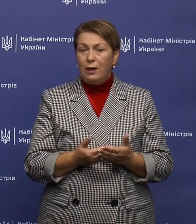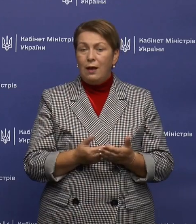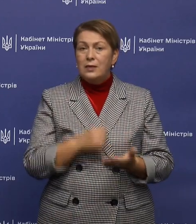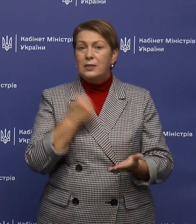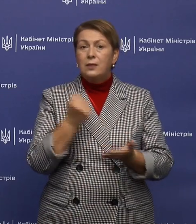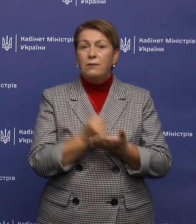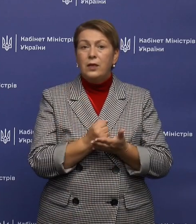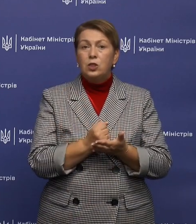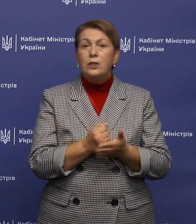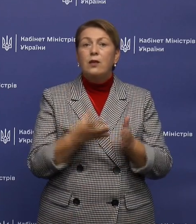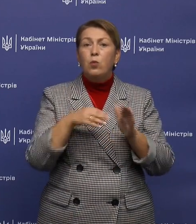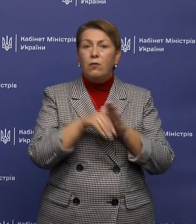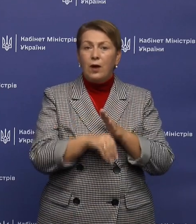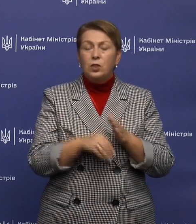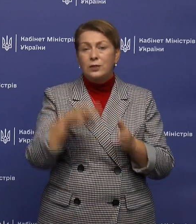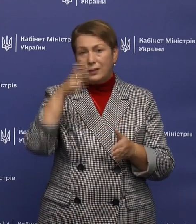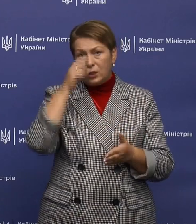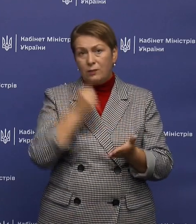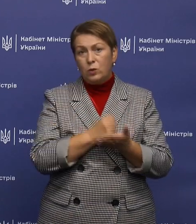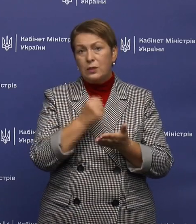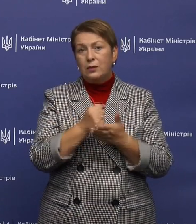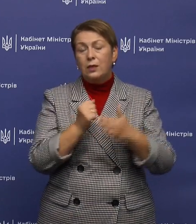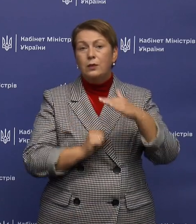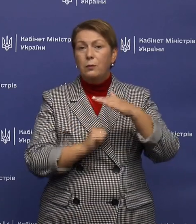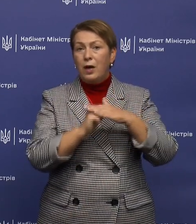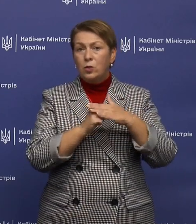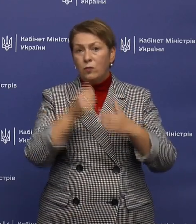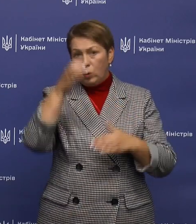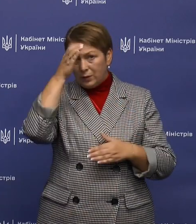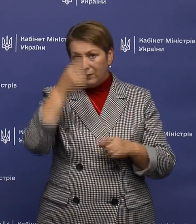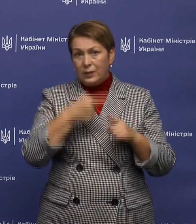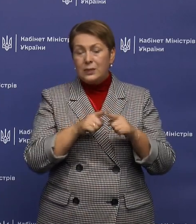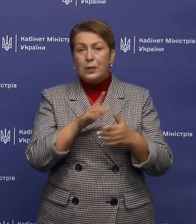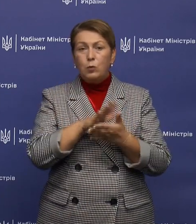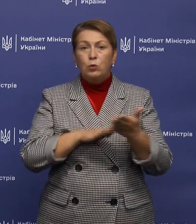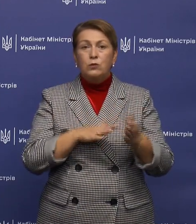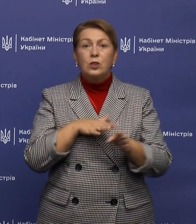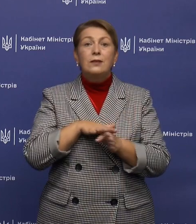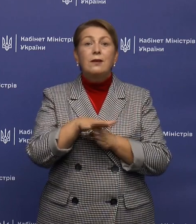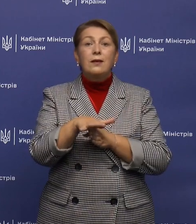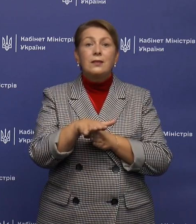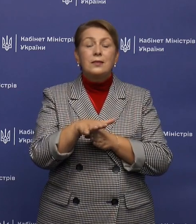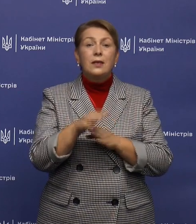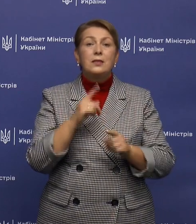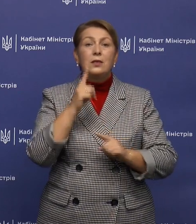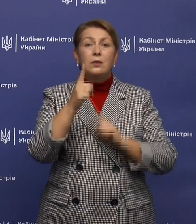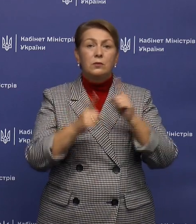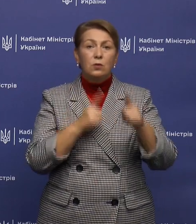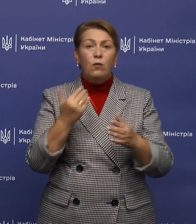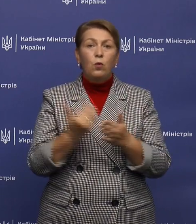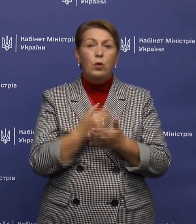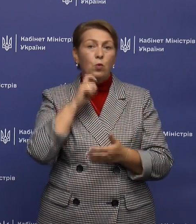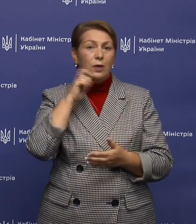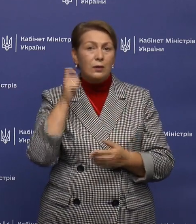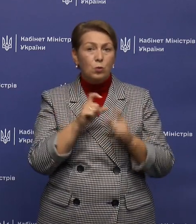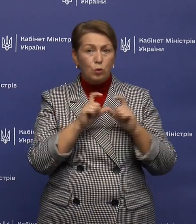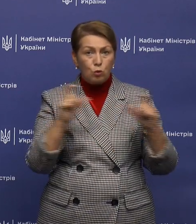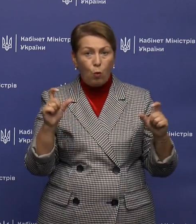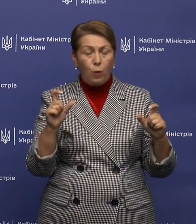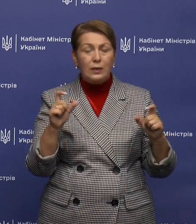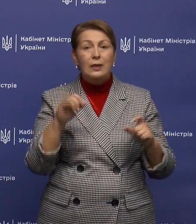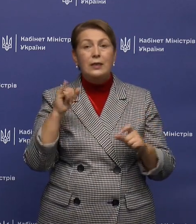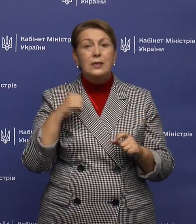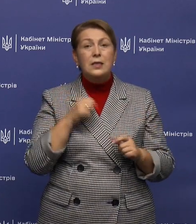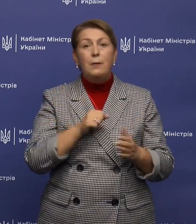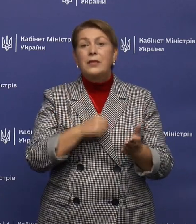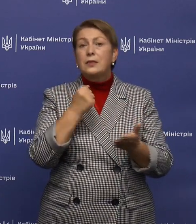Затвердження та провадження державного стандарту базової освіти – це продовження реалізації реформ нової української школи. І саме